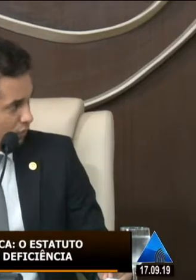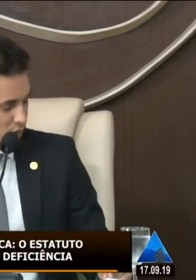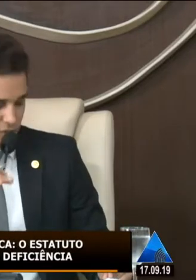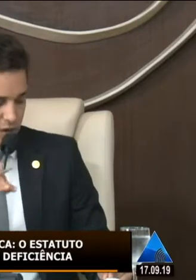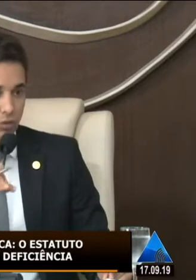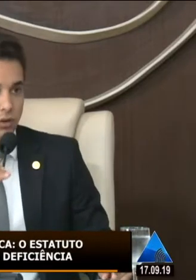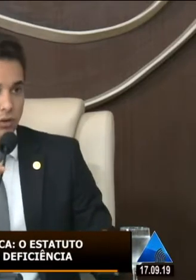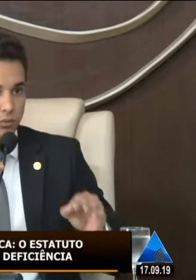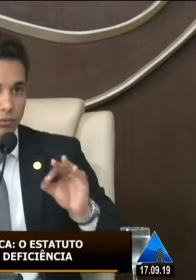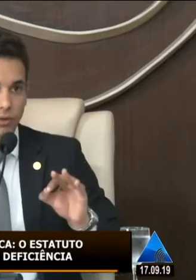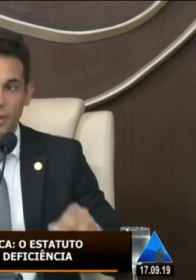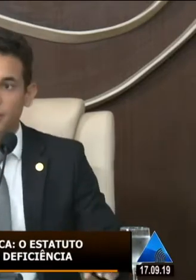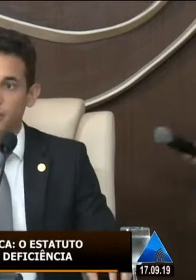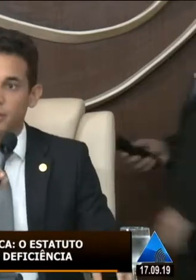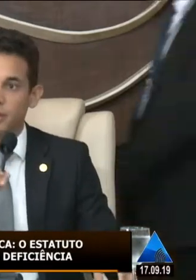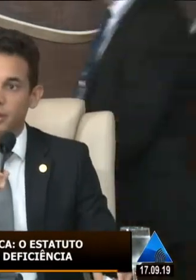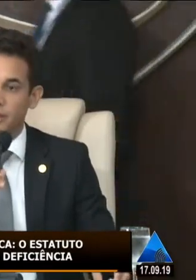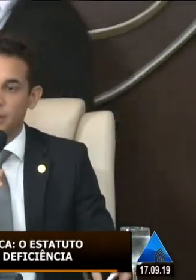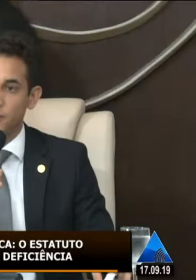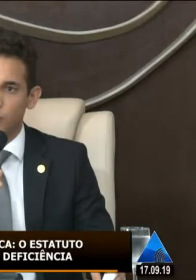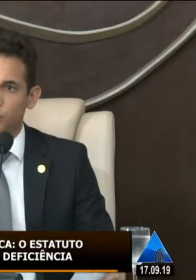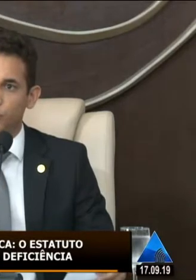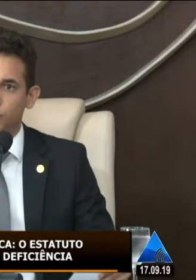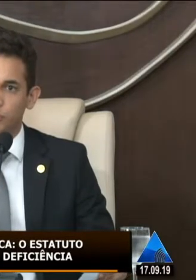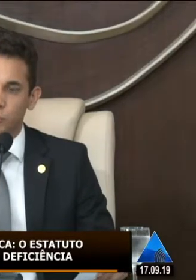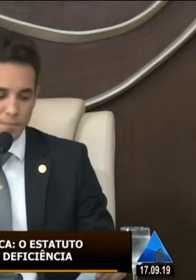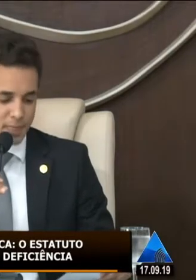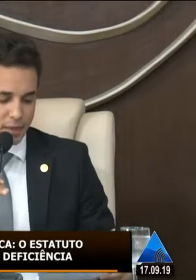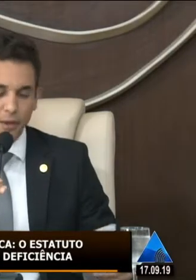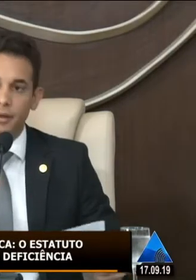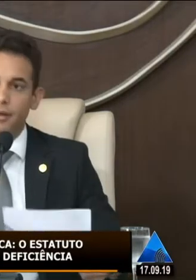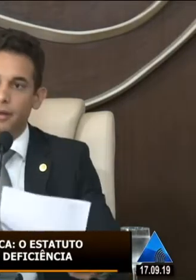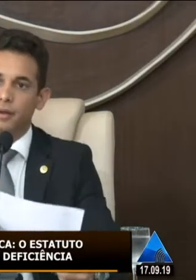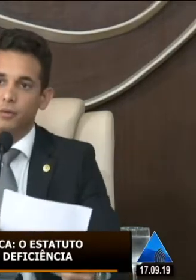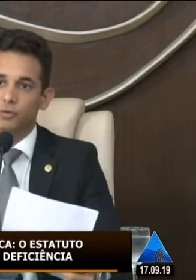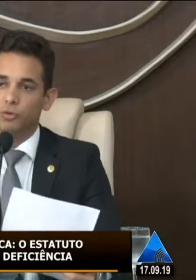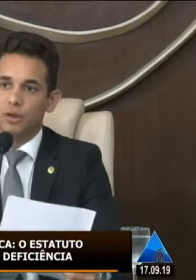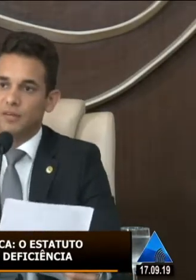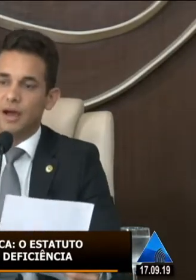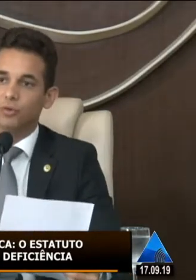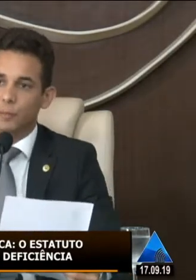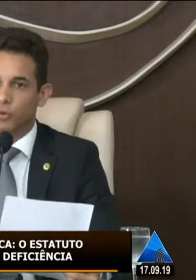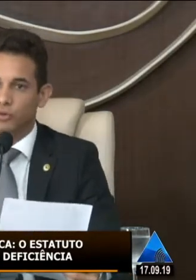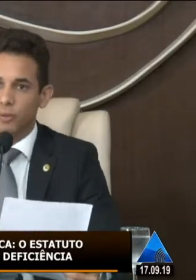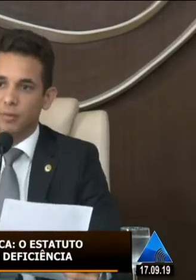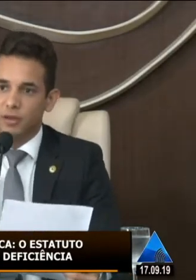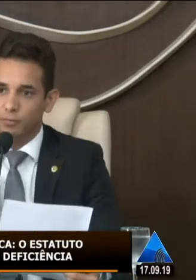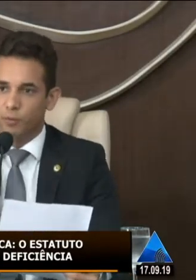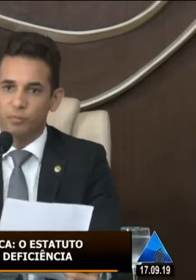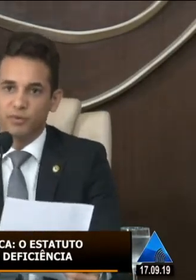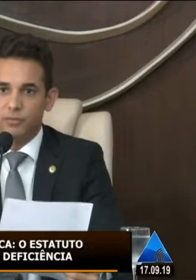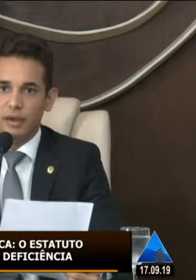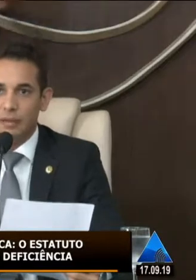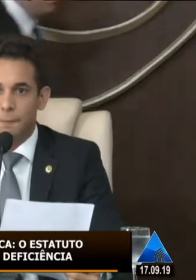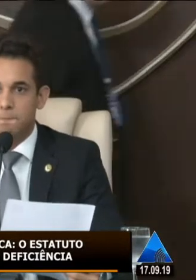minutos, certo? Então vamos ser bem, tentar ser o máximo possível, se utilizar do tempo que nós temos, para que